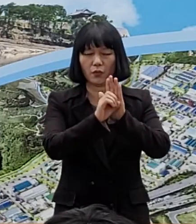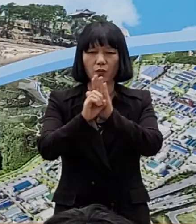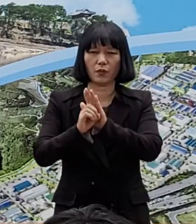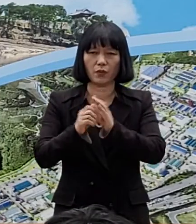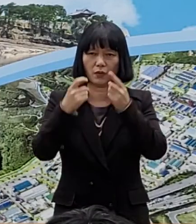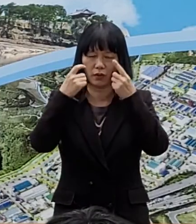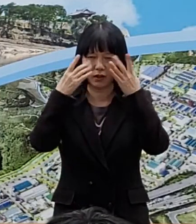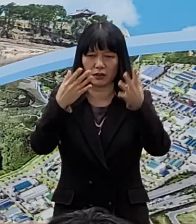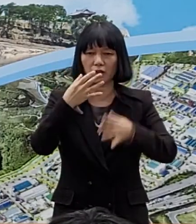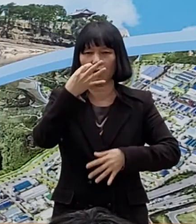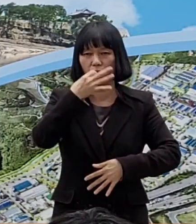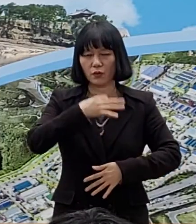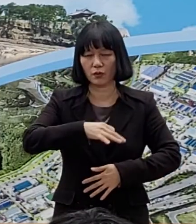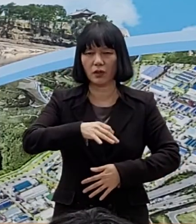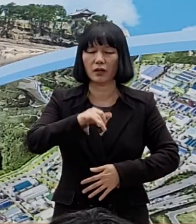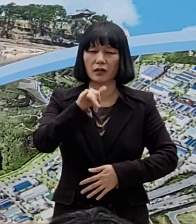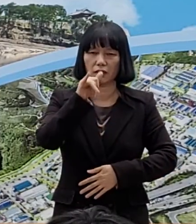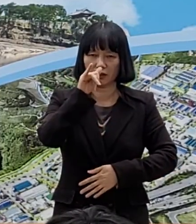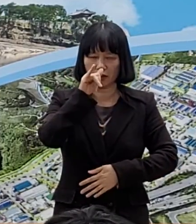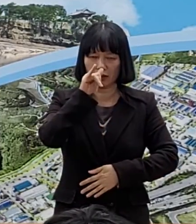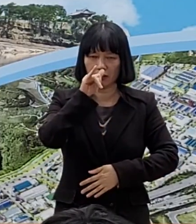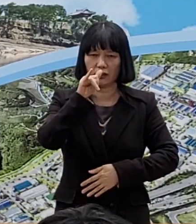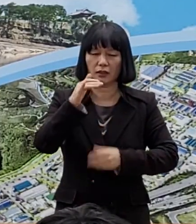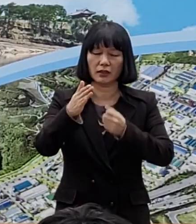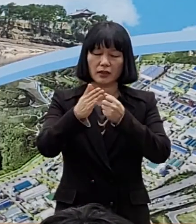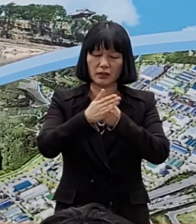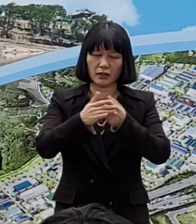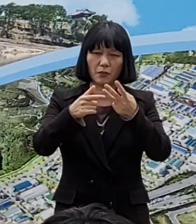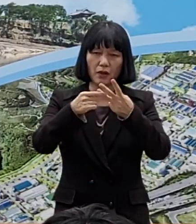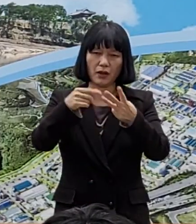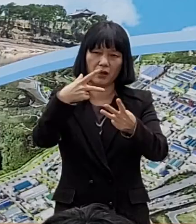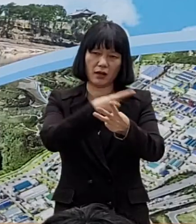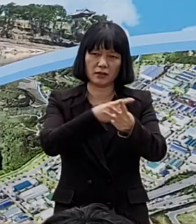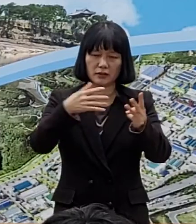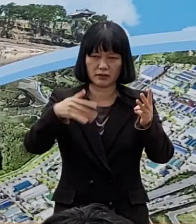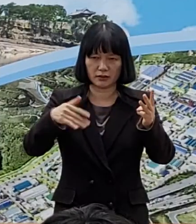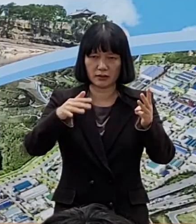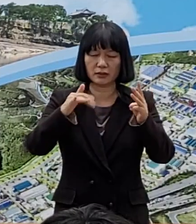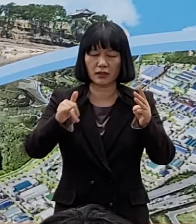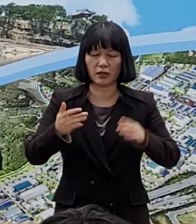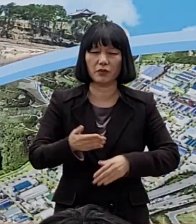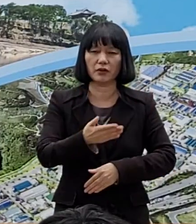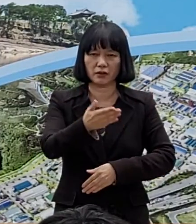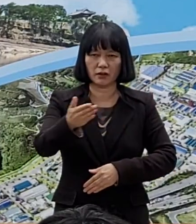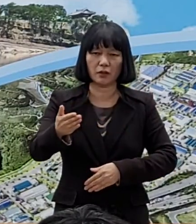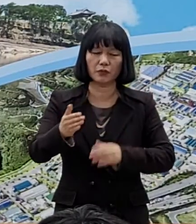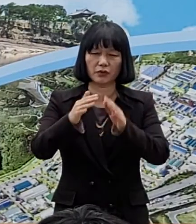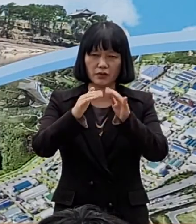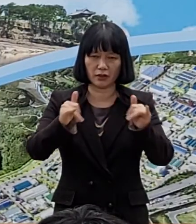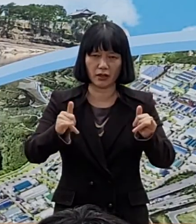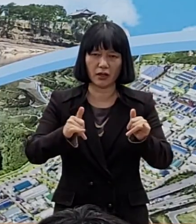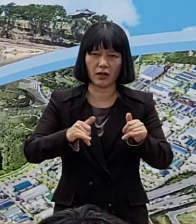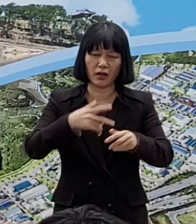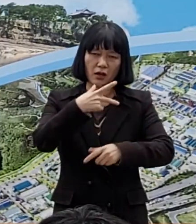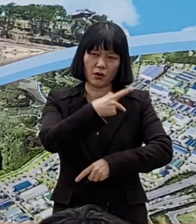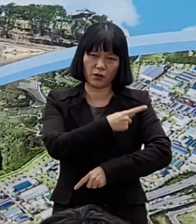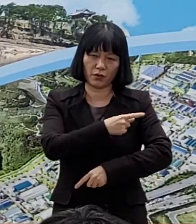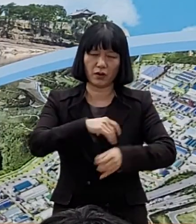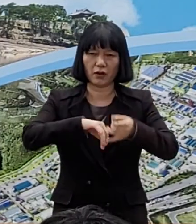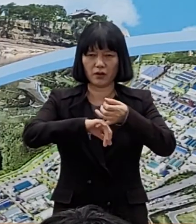뚜렷한 효과를 보이므로 아직 접종을 마치지 않은 시민들께서는 예방접종에